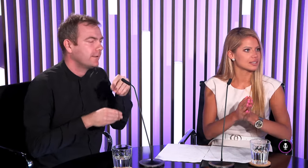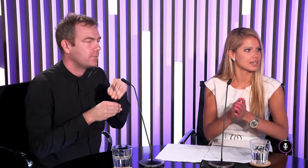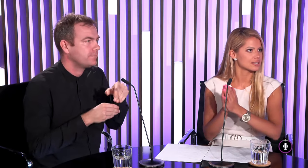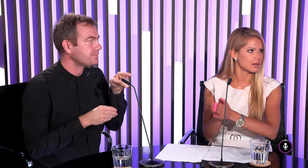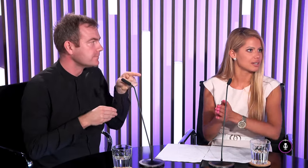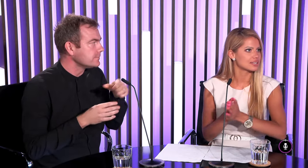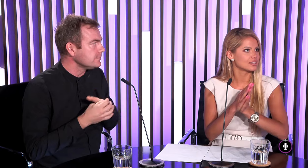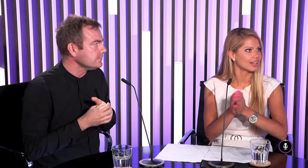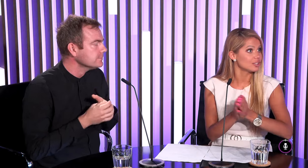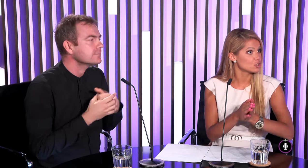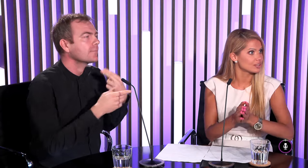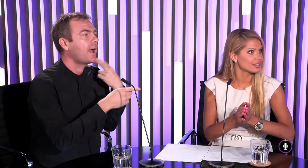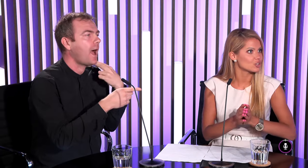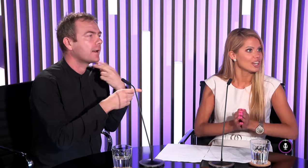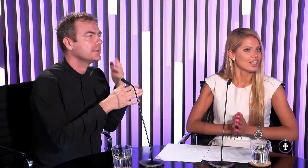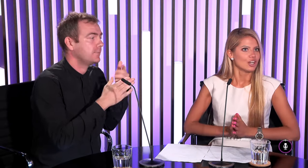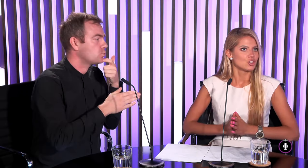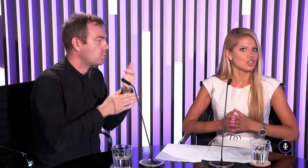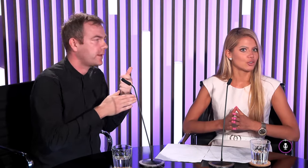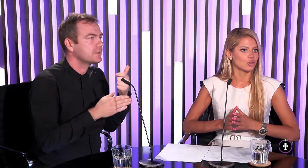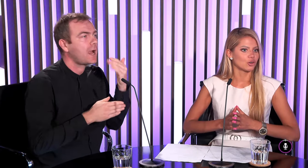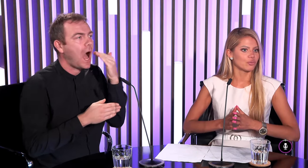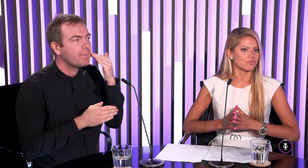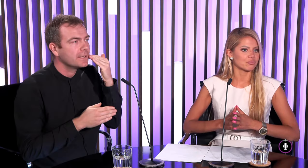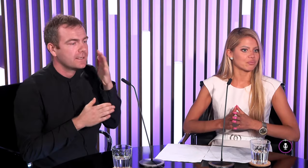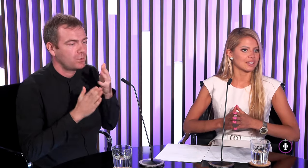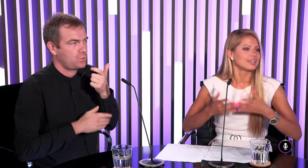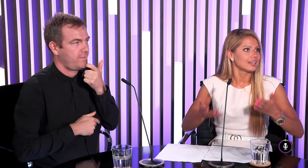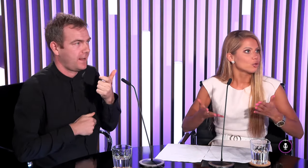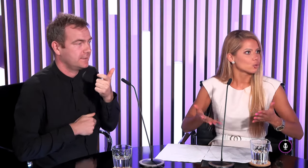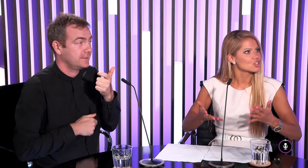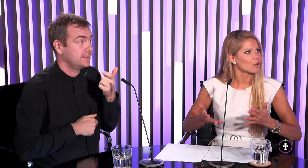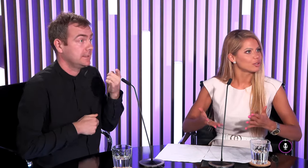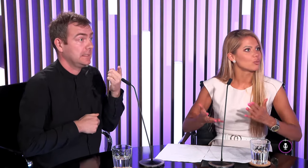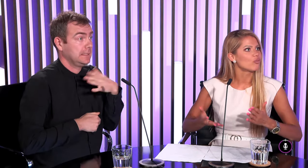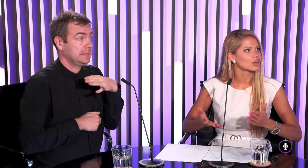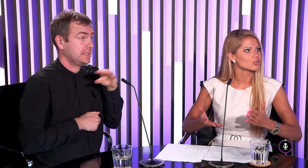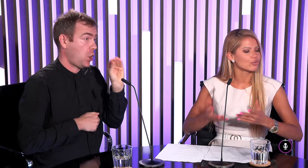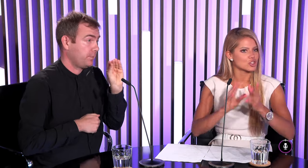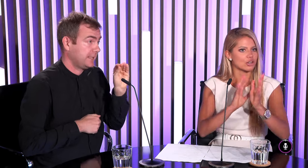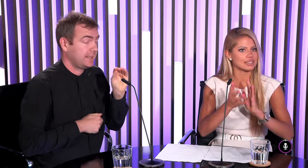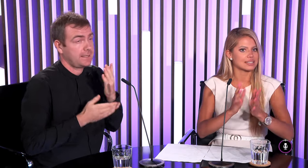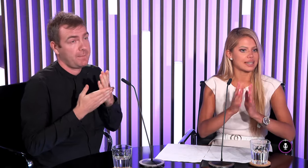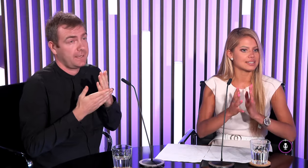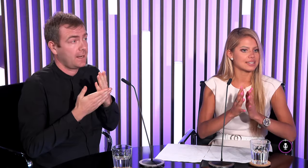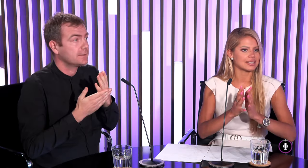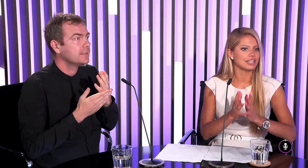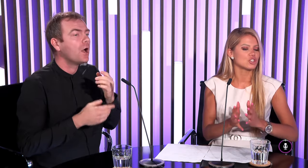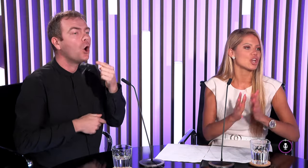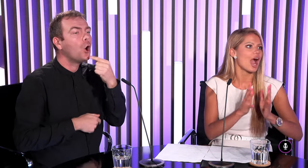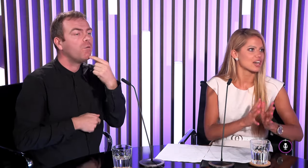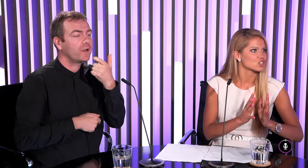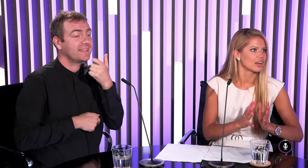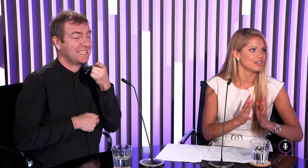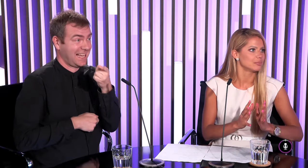vrali ten britský jazyk, ameritský, dva týždne, teda, že či je to teda jednoduchšie ako pri tom hovorenom slovo, že naozaj tie znaky sa